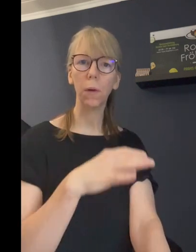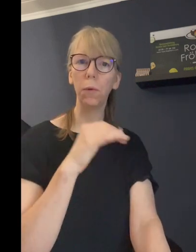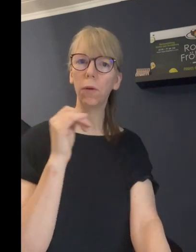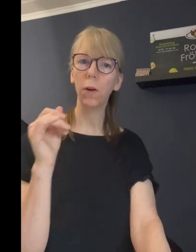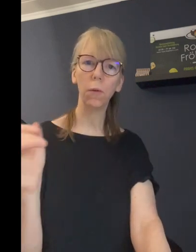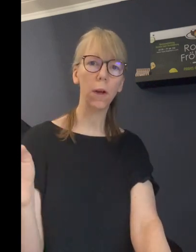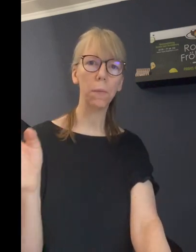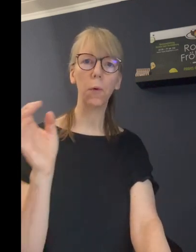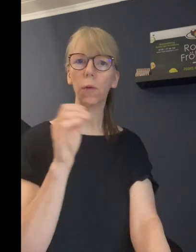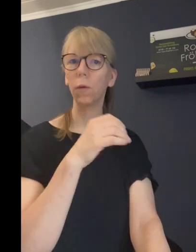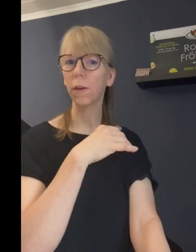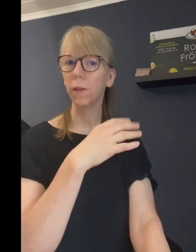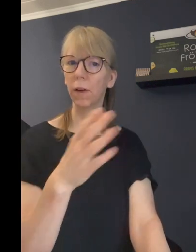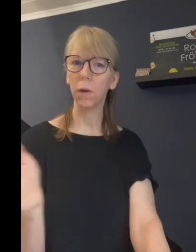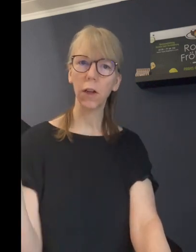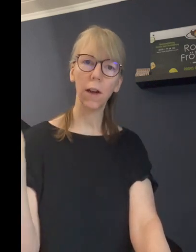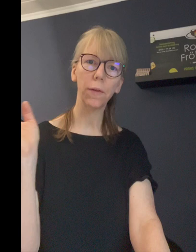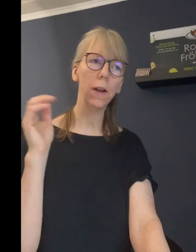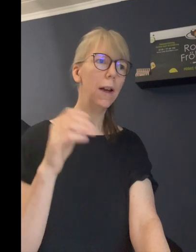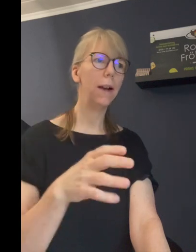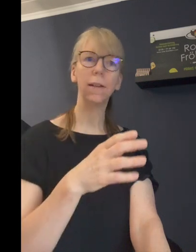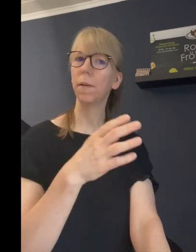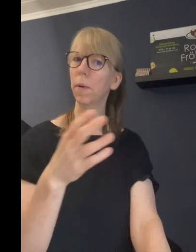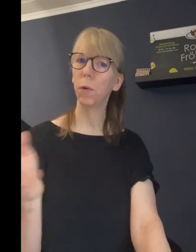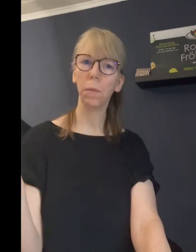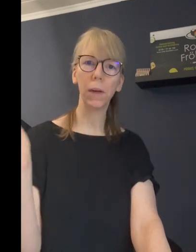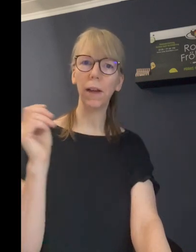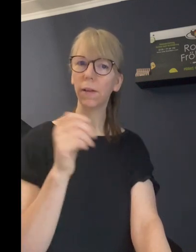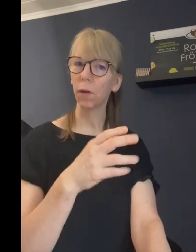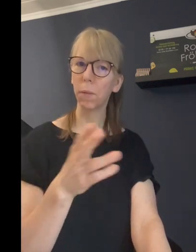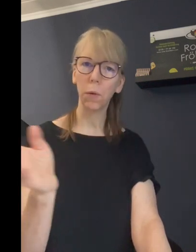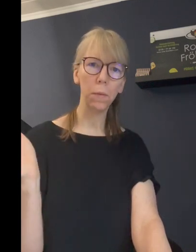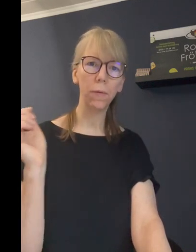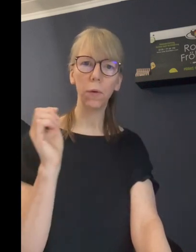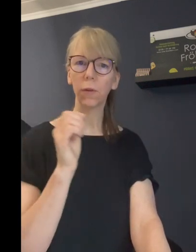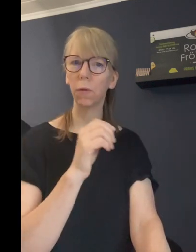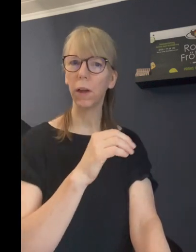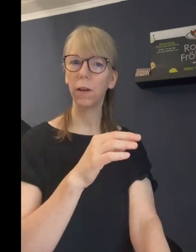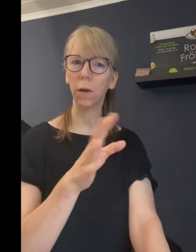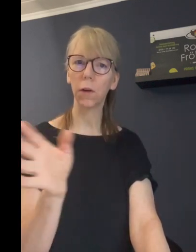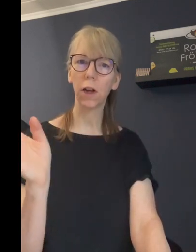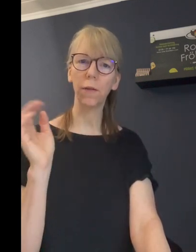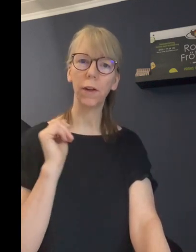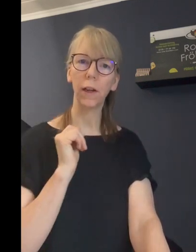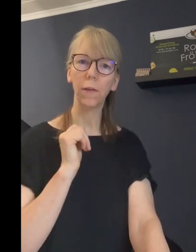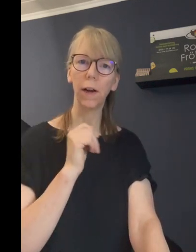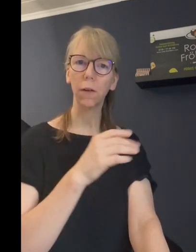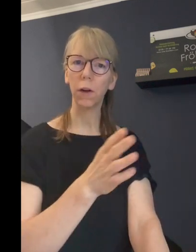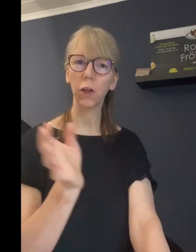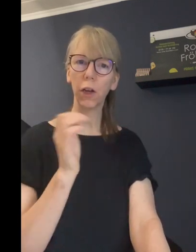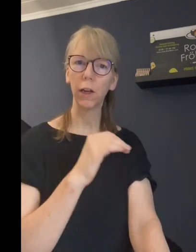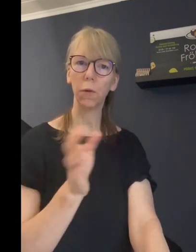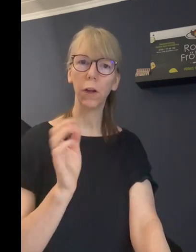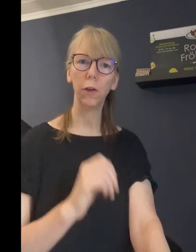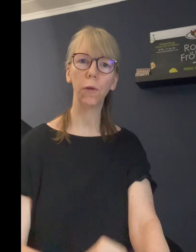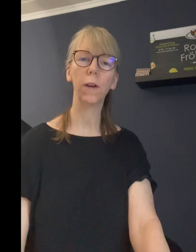Müsli oder Brot und das in Dauerschleife, ich sage mal Brot mit Käse oder Brot mit Wurst oder in Dauerschleife den Quark oder Shake oder Joghurt.